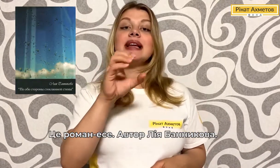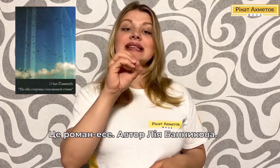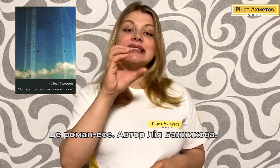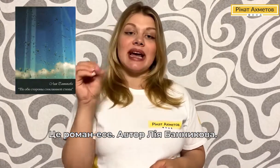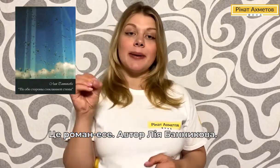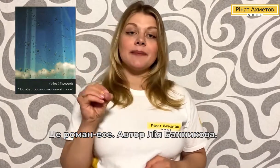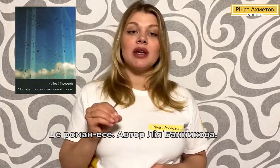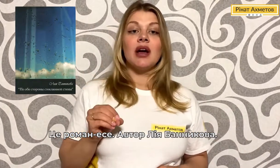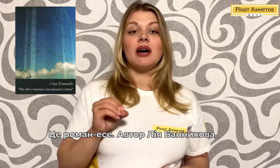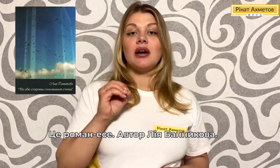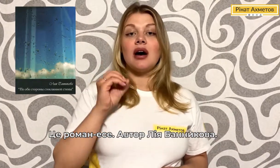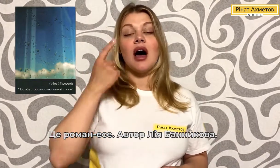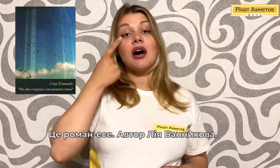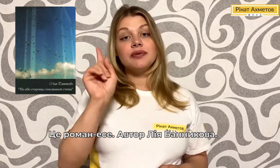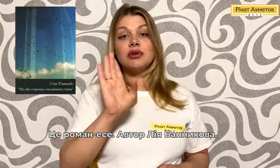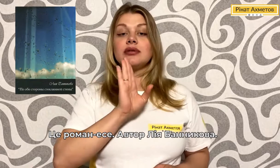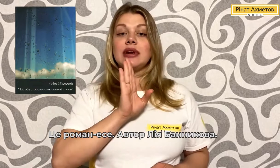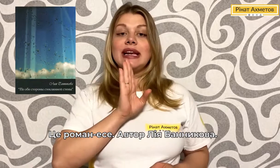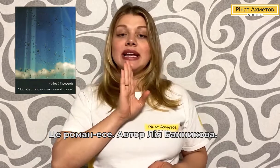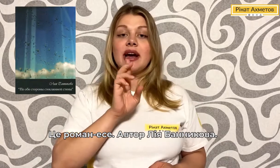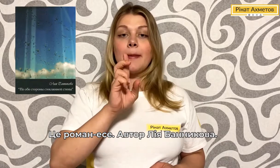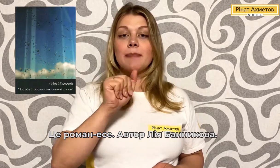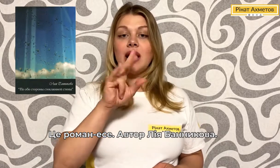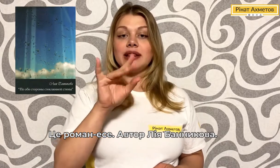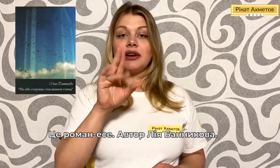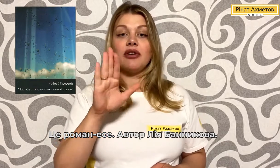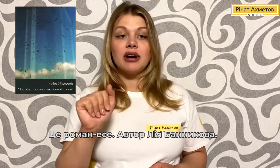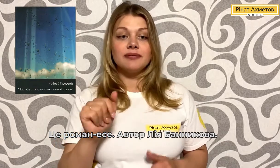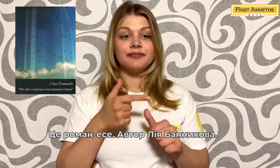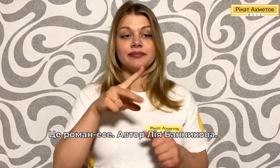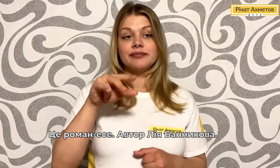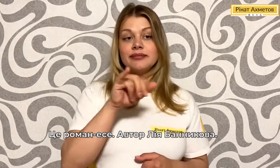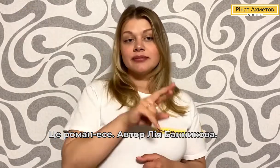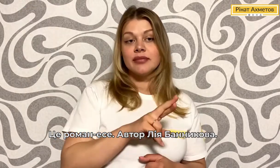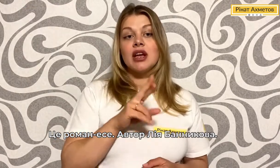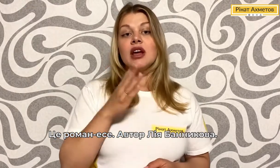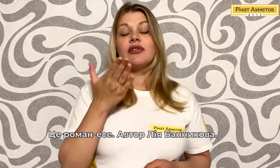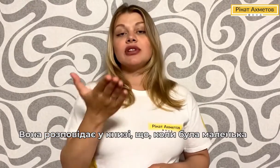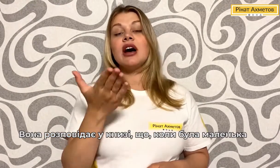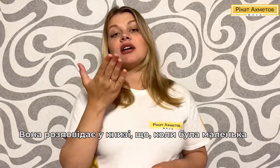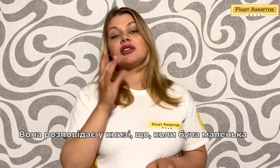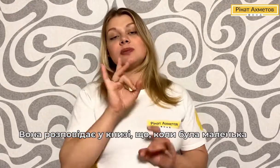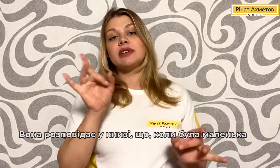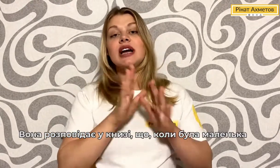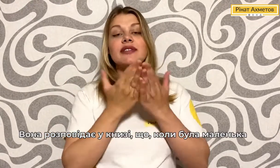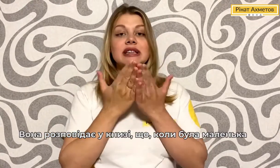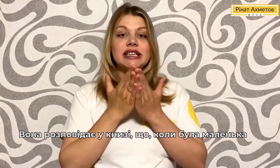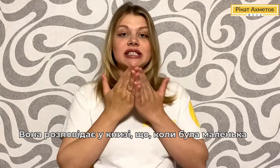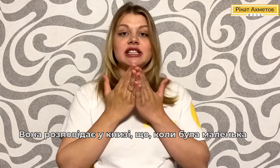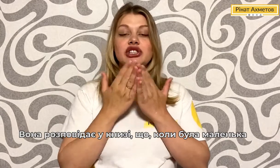-есе. Автор Лія Банникова. Вона розповідає в книзі, що